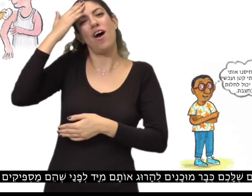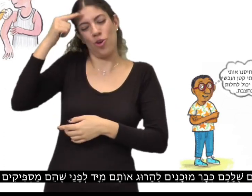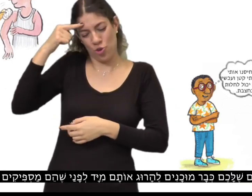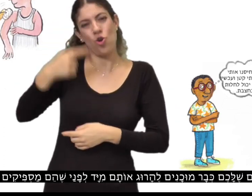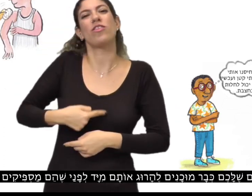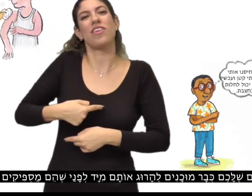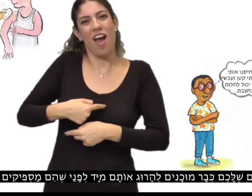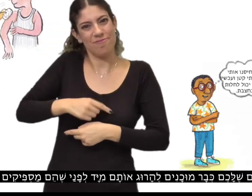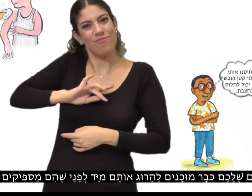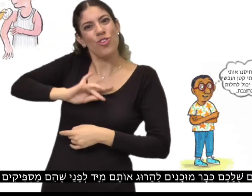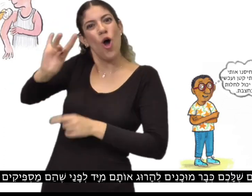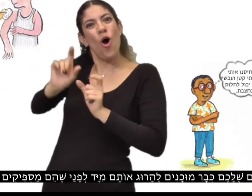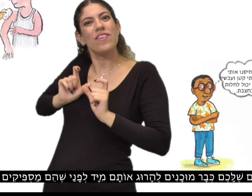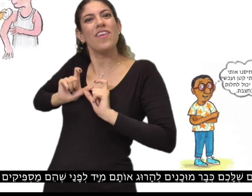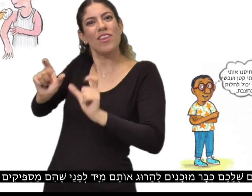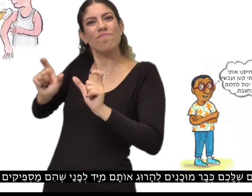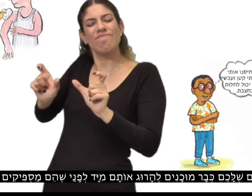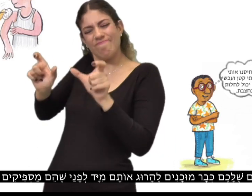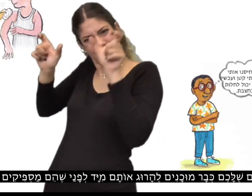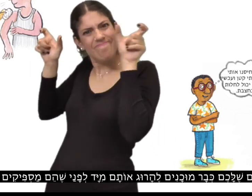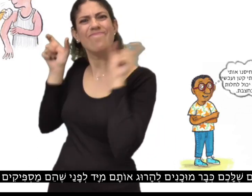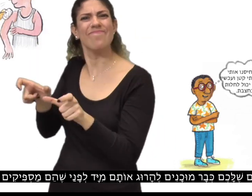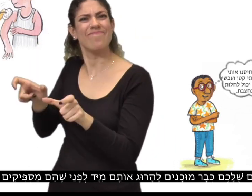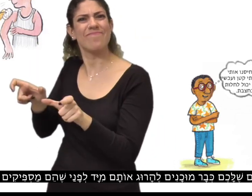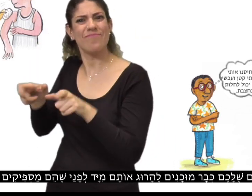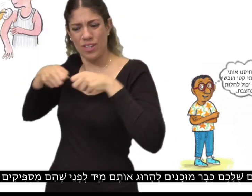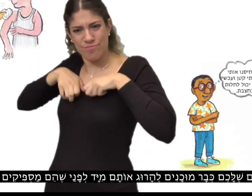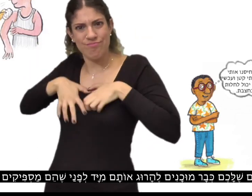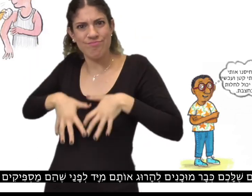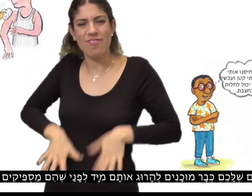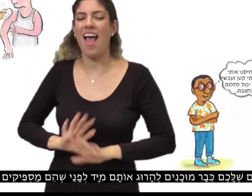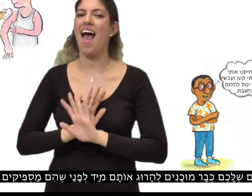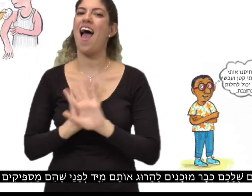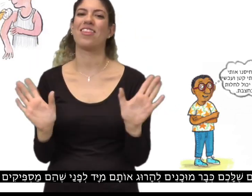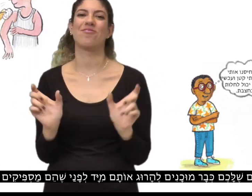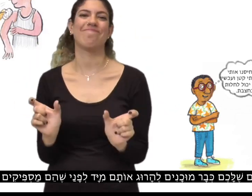הנוגדנים שלכם כבר מוכנים להרוג אותם מיד, לפני שהם מספיקים לשכפל את עצמם.